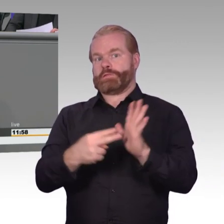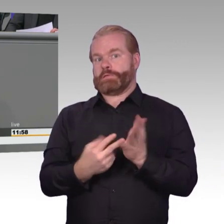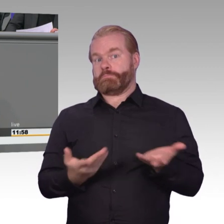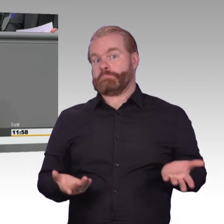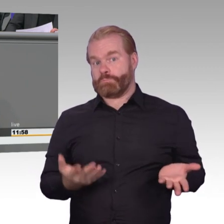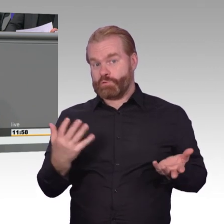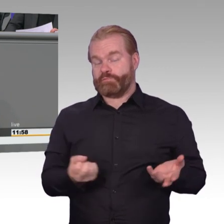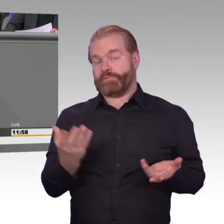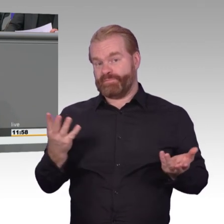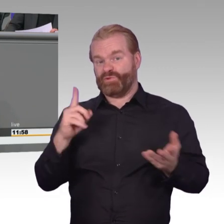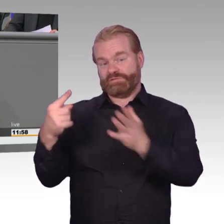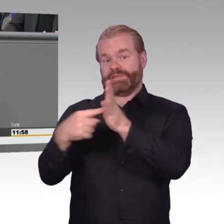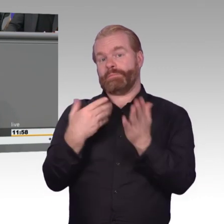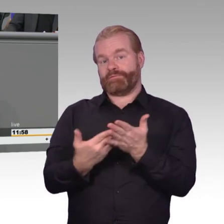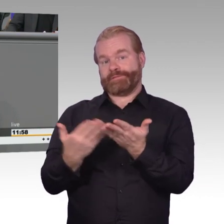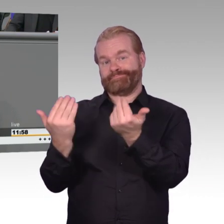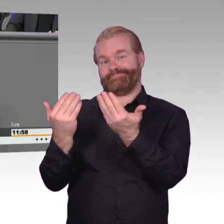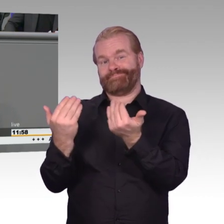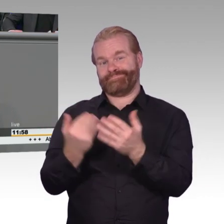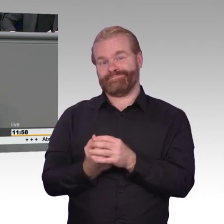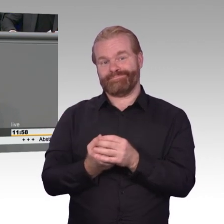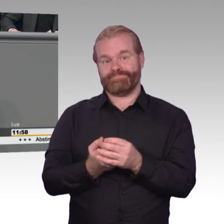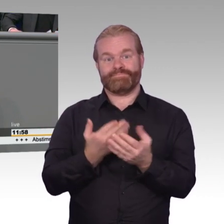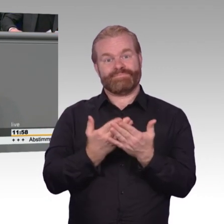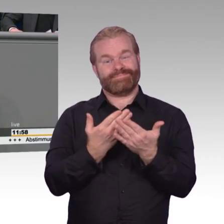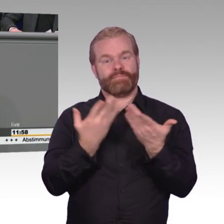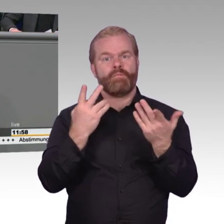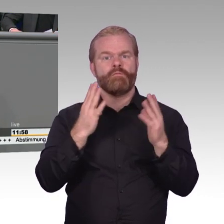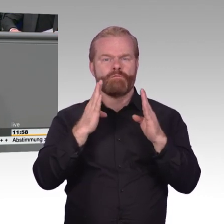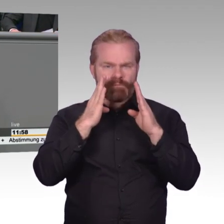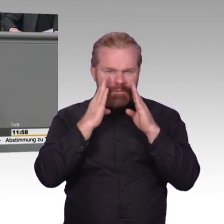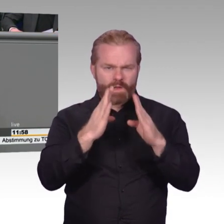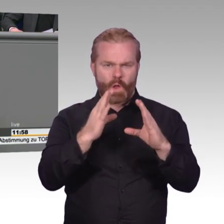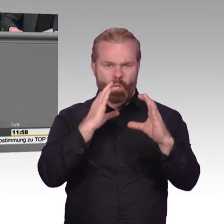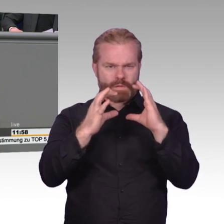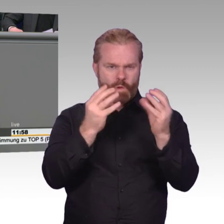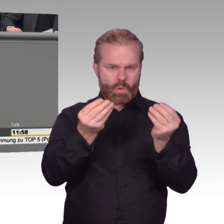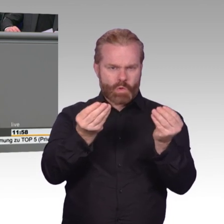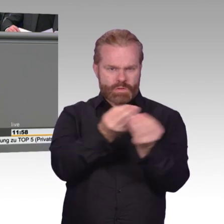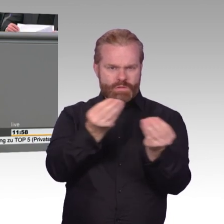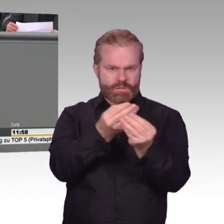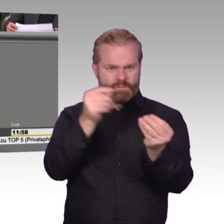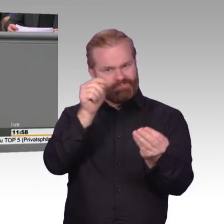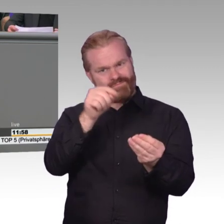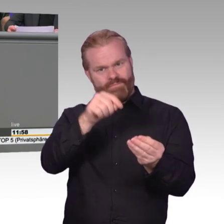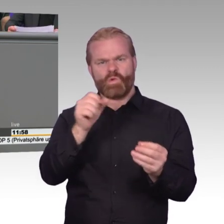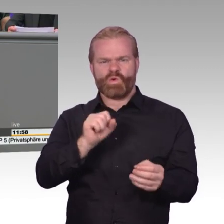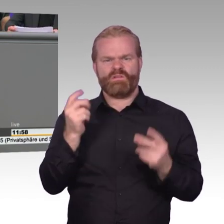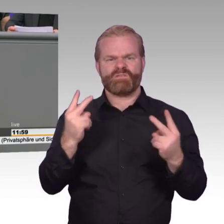Da befand sich ja bekanntlich die FDP im Bildungsurlaub. Monatelang flossen Daten ab und diese Angriffe auf die